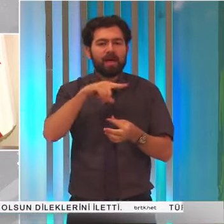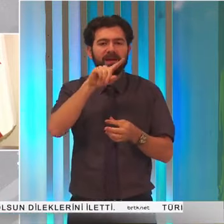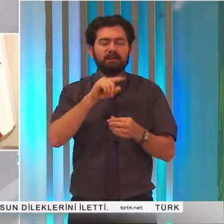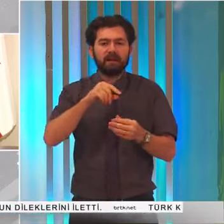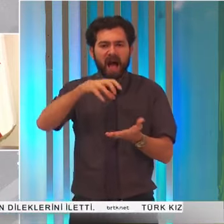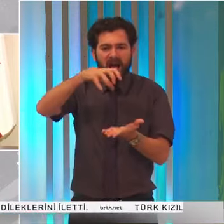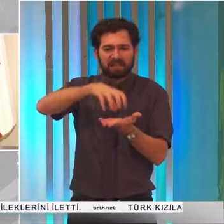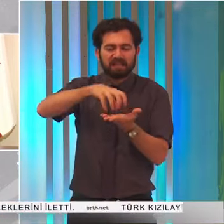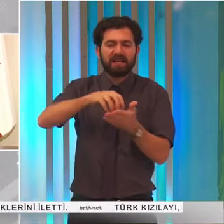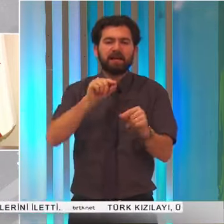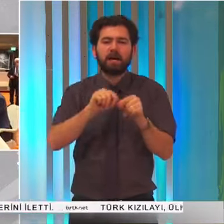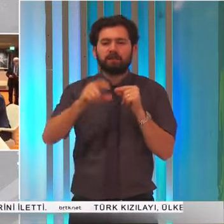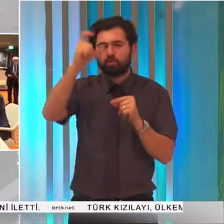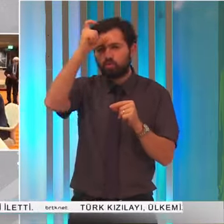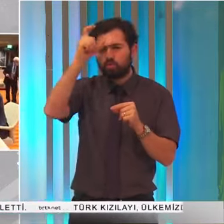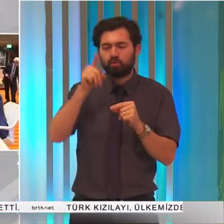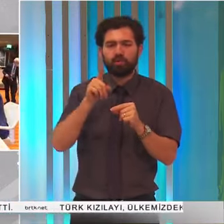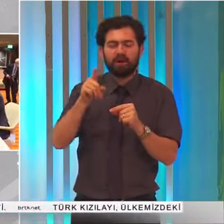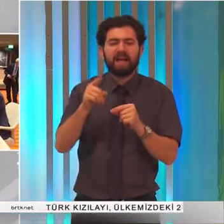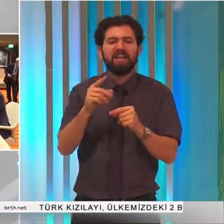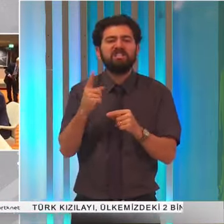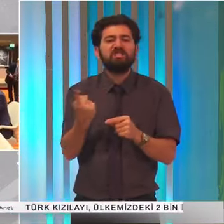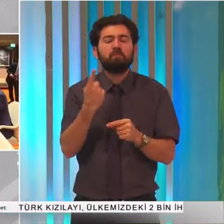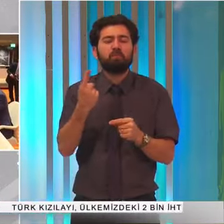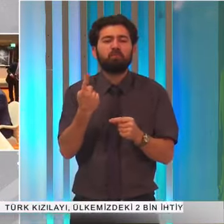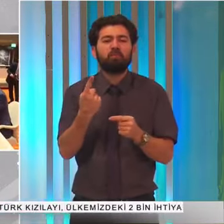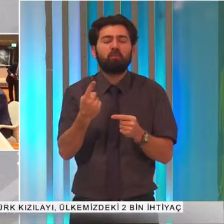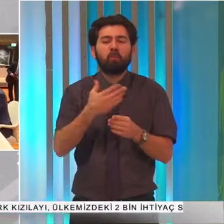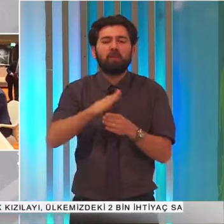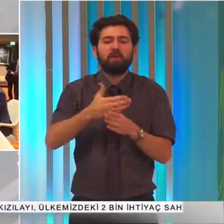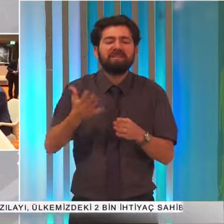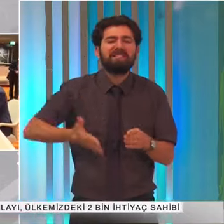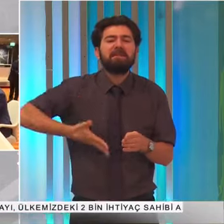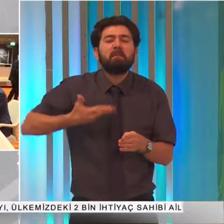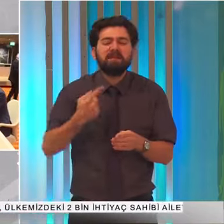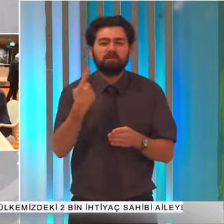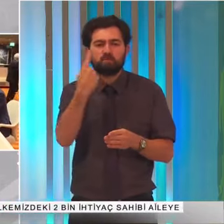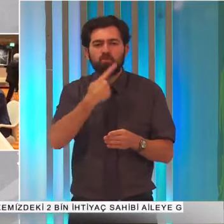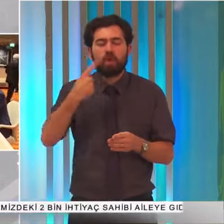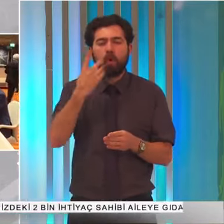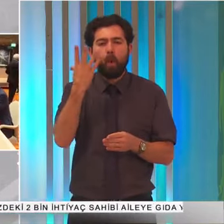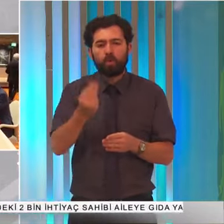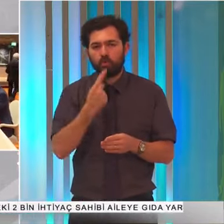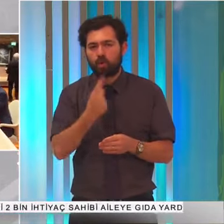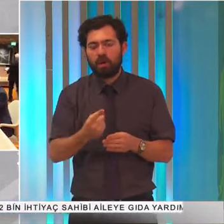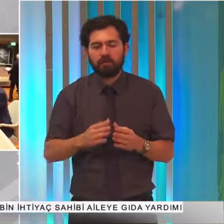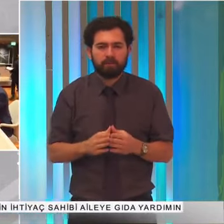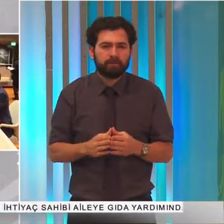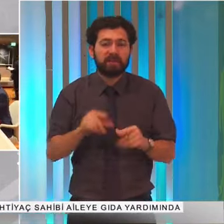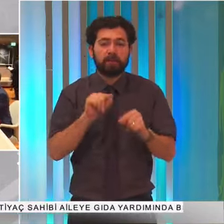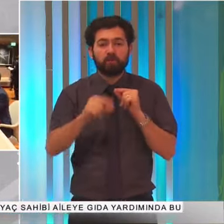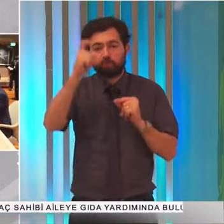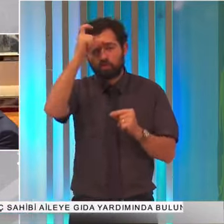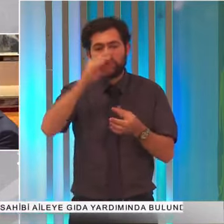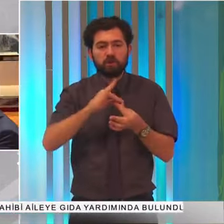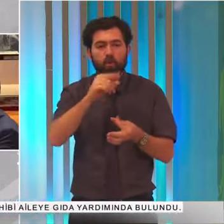hiçbir şeyi paylaşmak istememesinden kaynaklandığını vurguladı. Kıbrıslı Türklerinde en